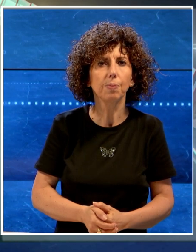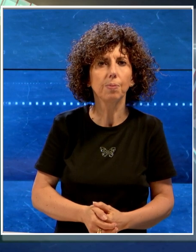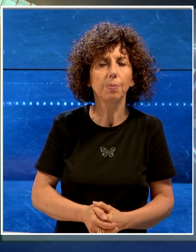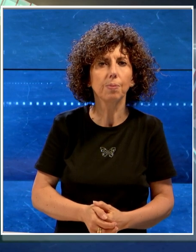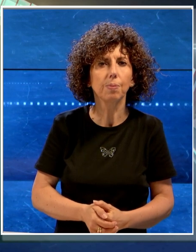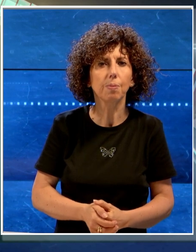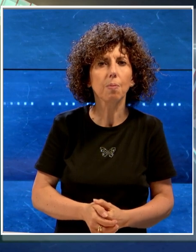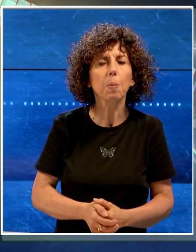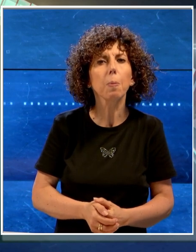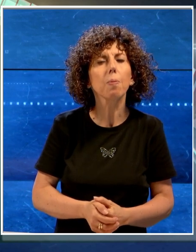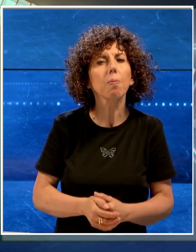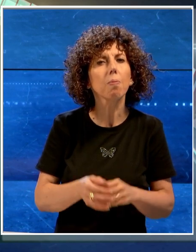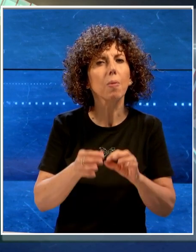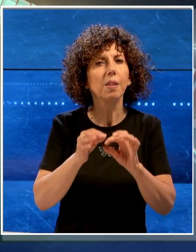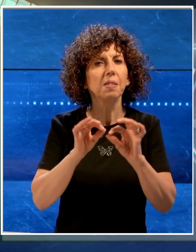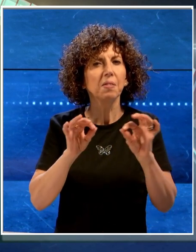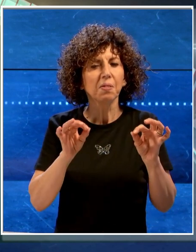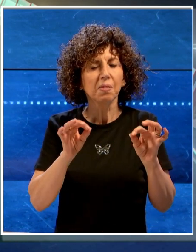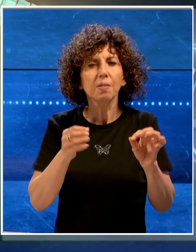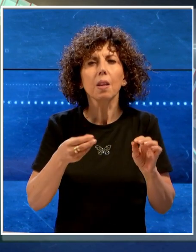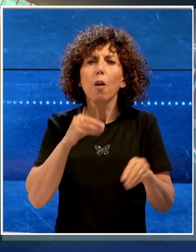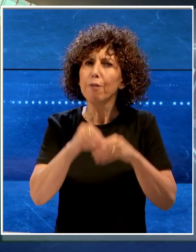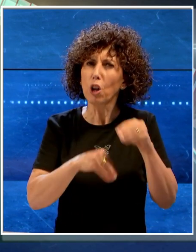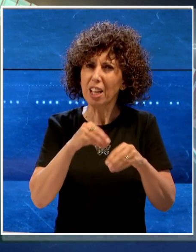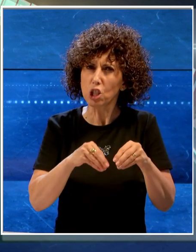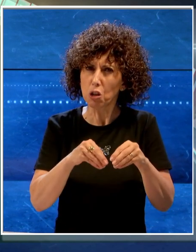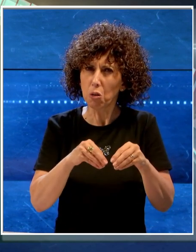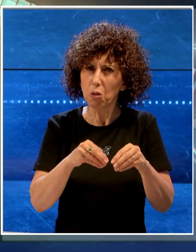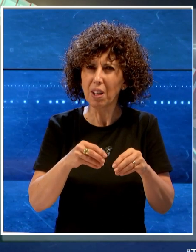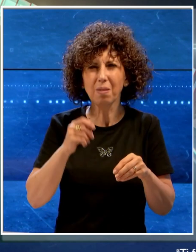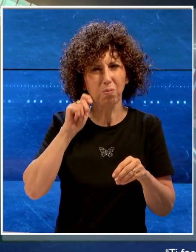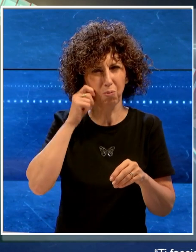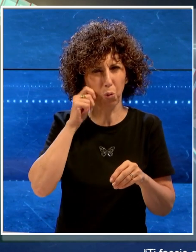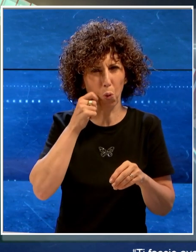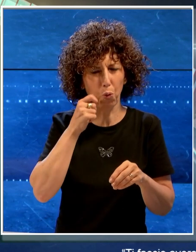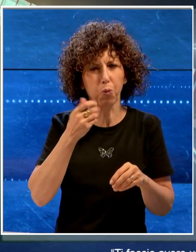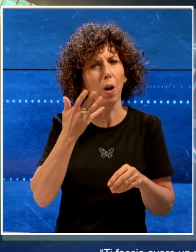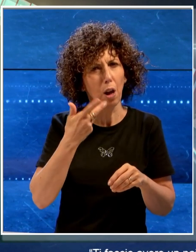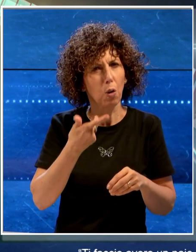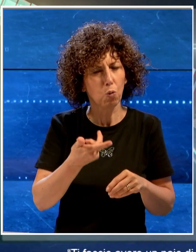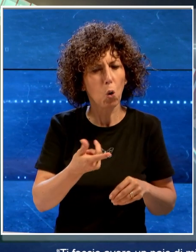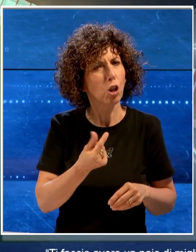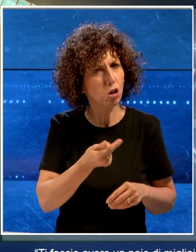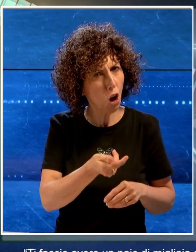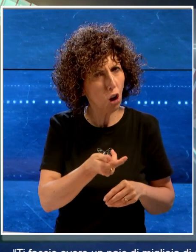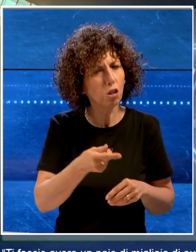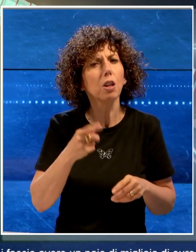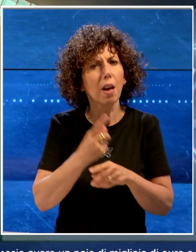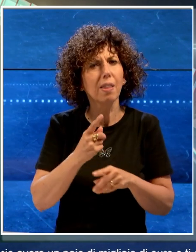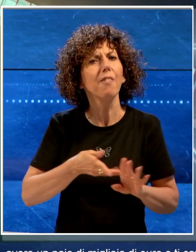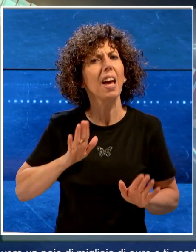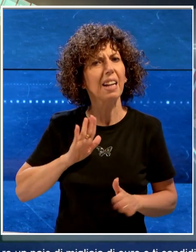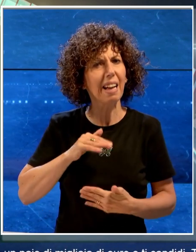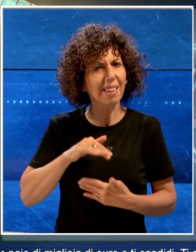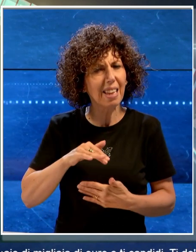Ti faccio avere un paio di migliaia di euro e ti candidi, ti do i soldi e sei stata pagata già e mi porti un po' di